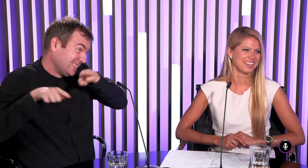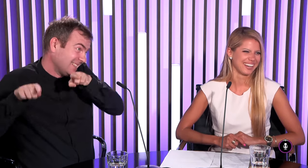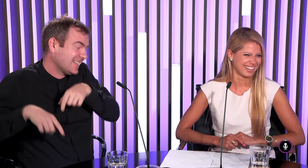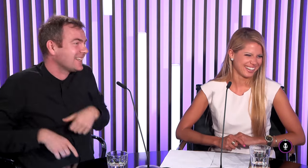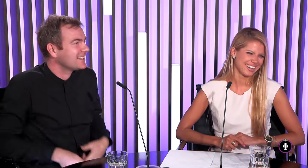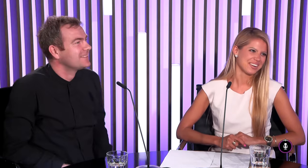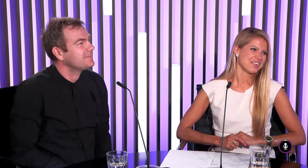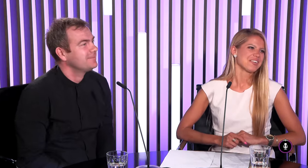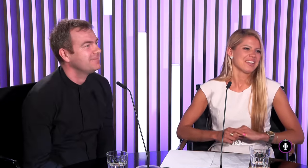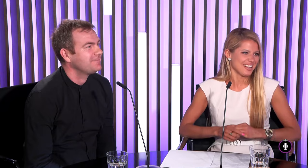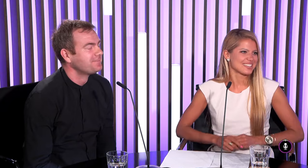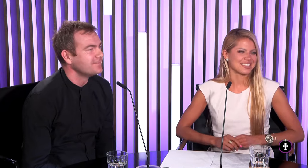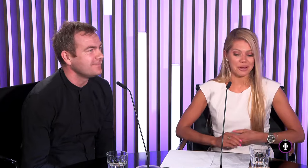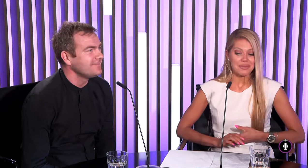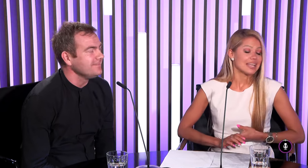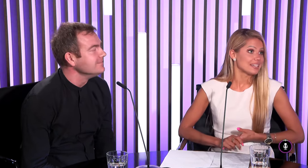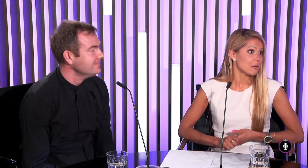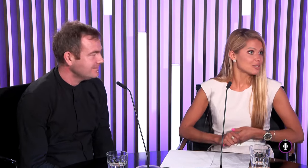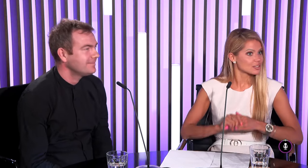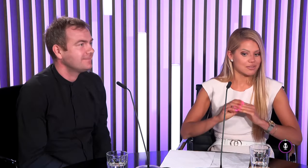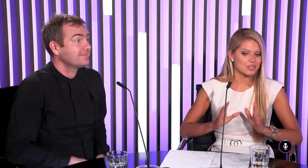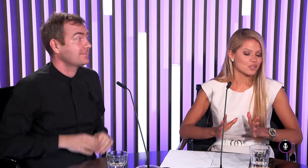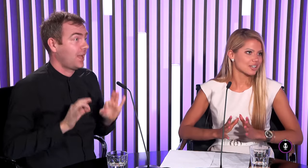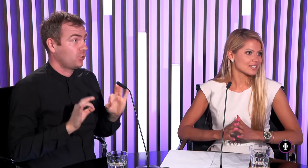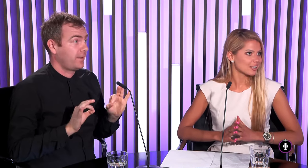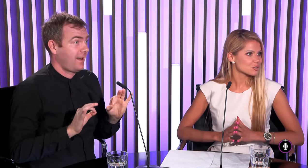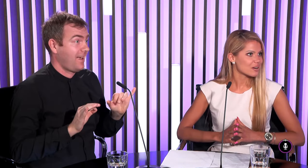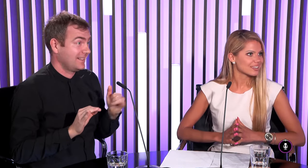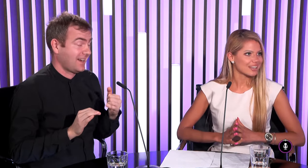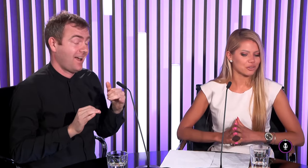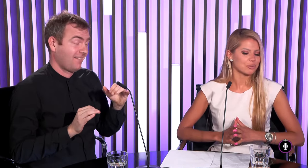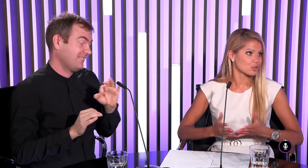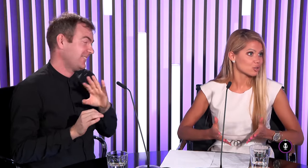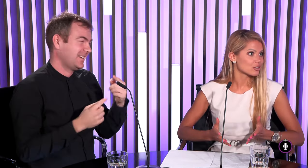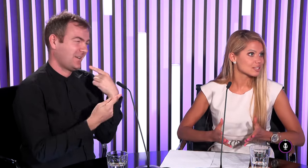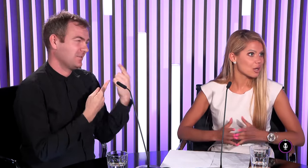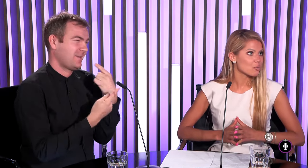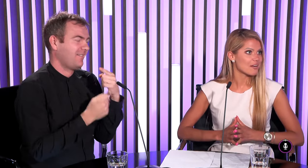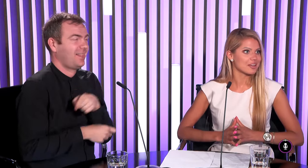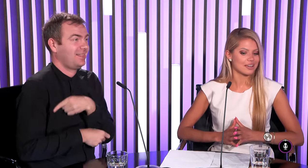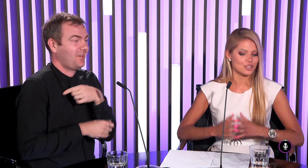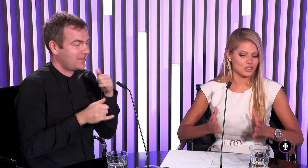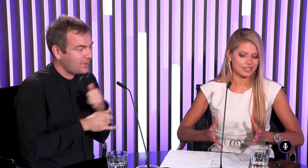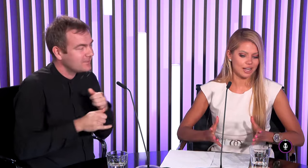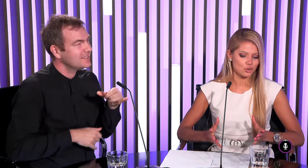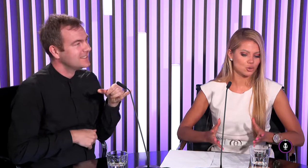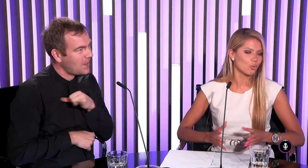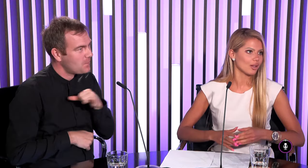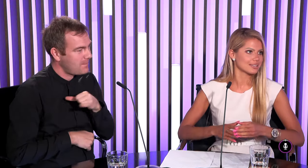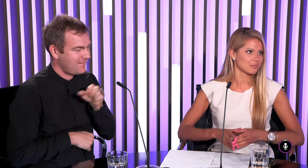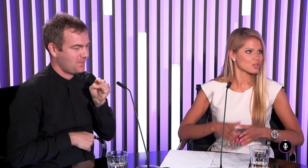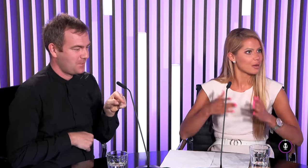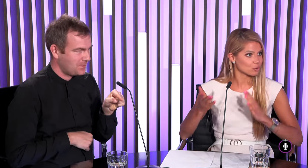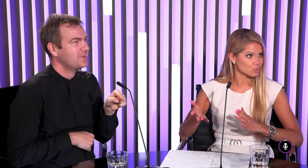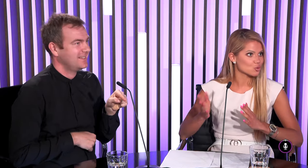asi tak ja by som sa s vami ešte dokázala rozprávať takto pretože to je naozaj zaujímavé ešte ďalšiu